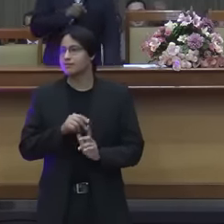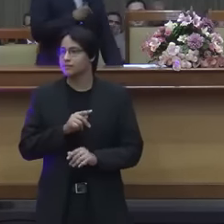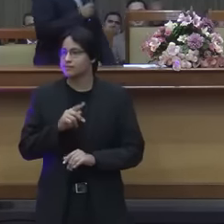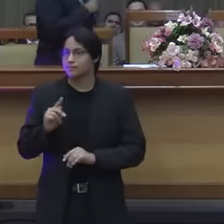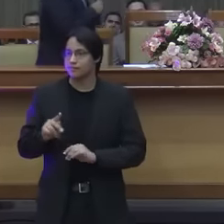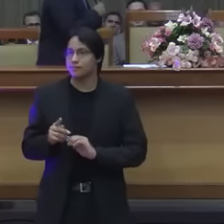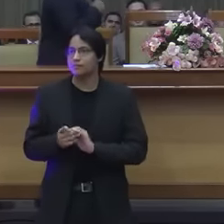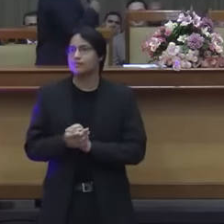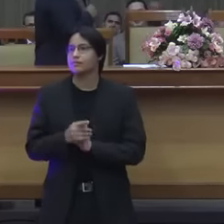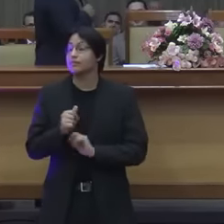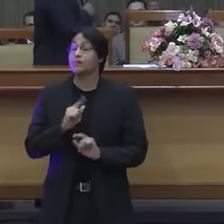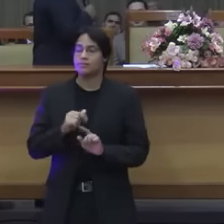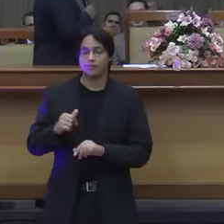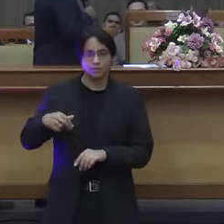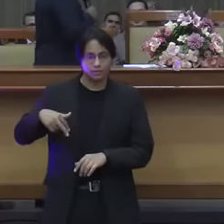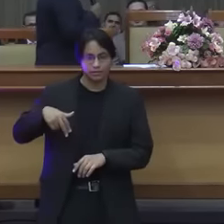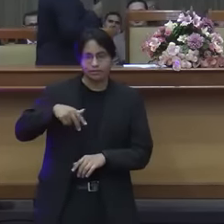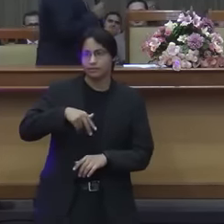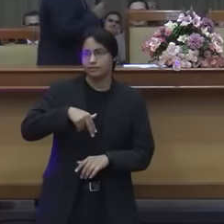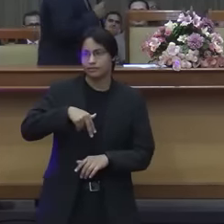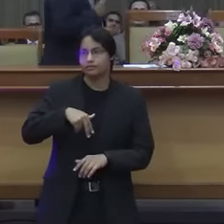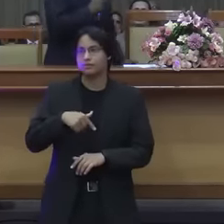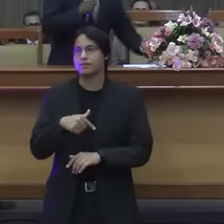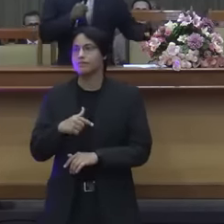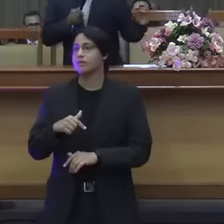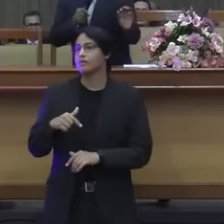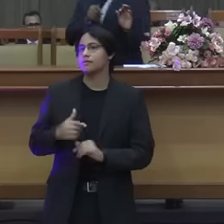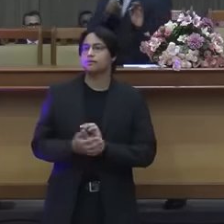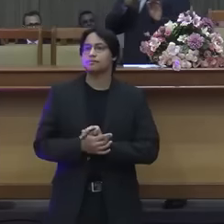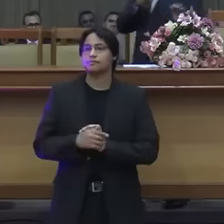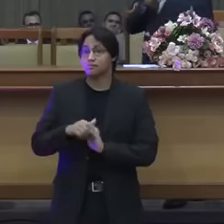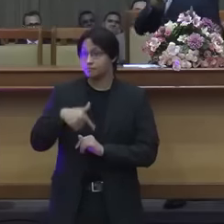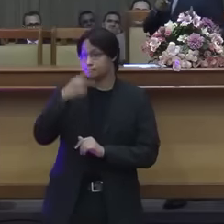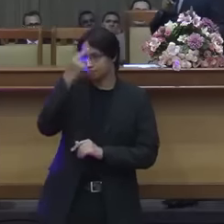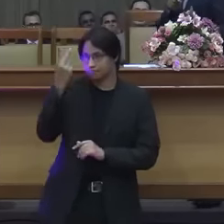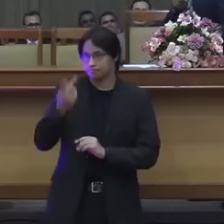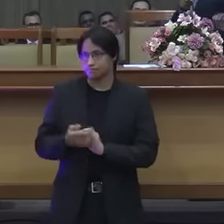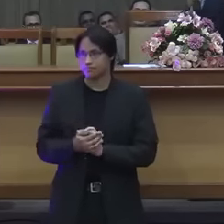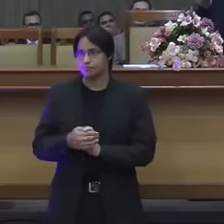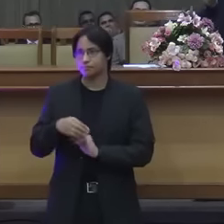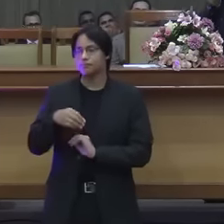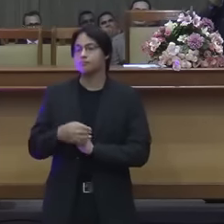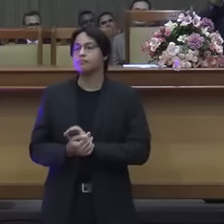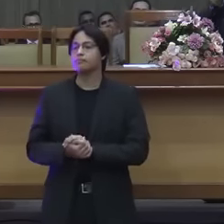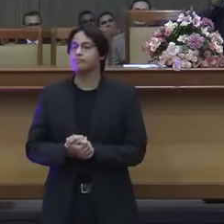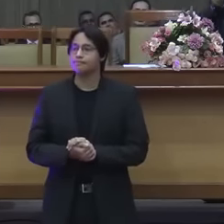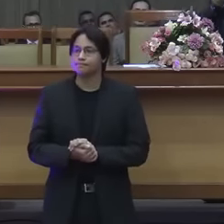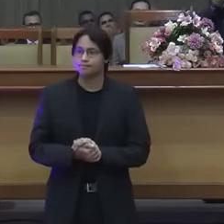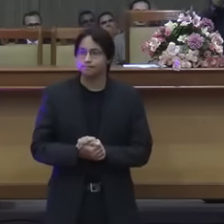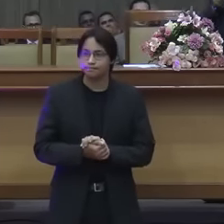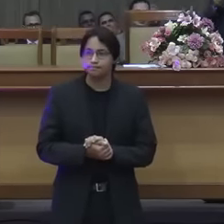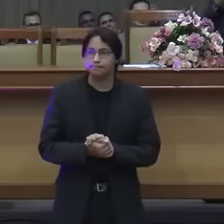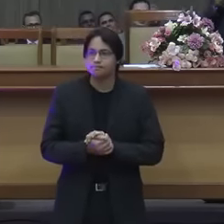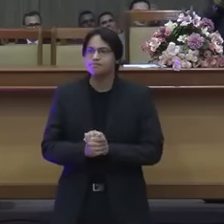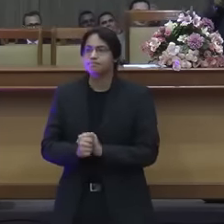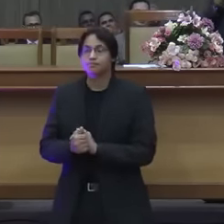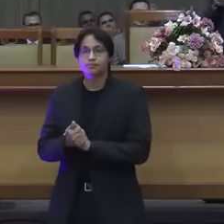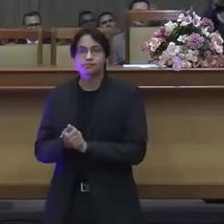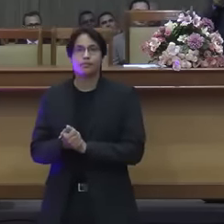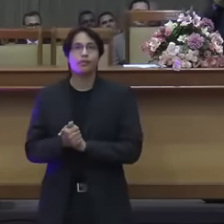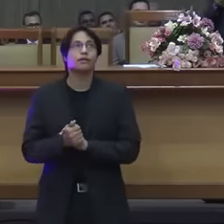passou o maçom olha para cá Jesus disse assim descia de Jerusalém